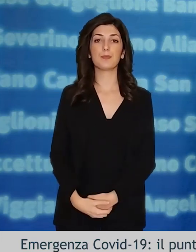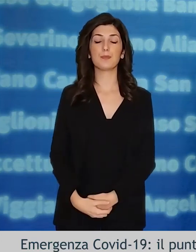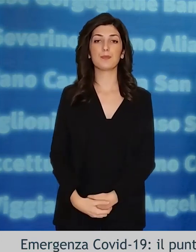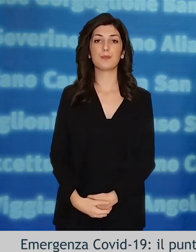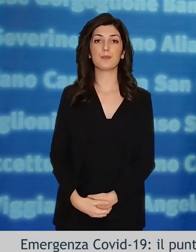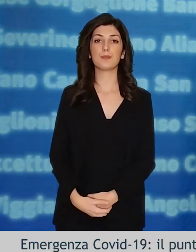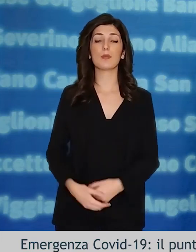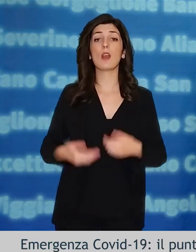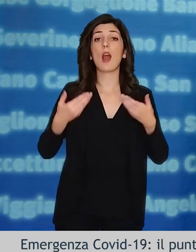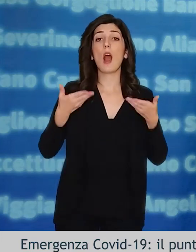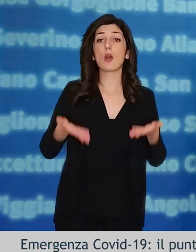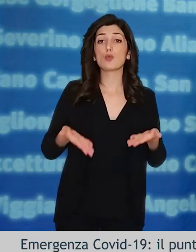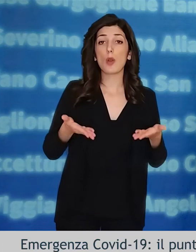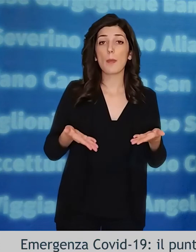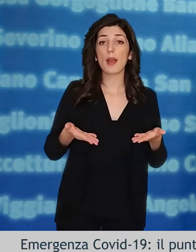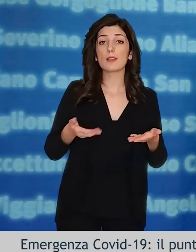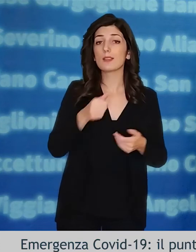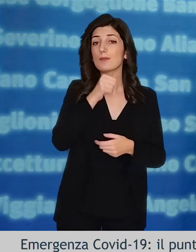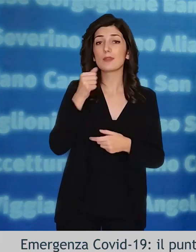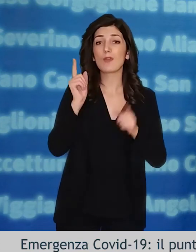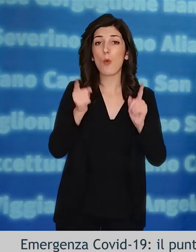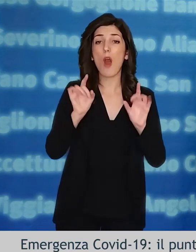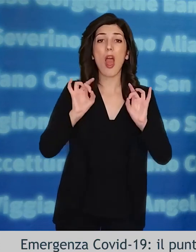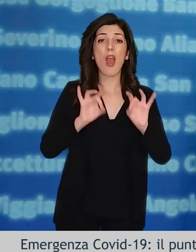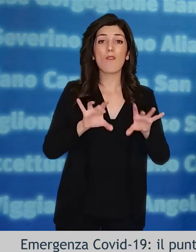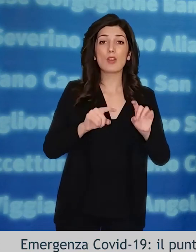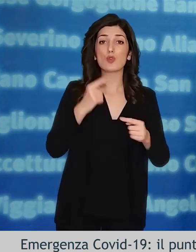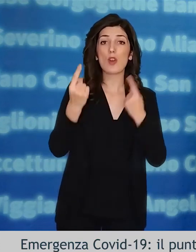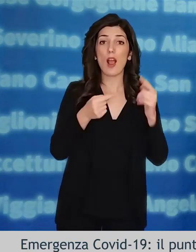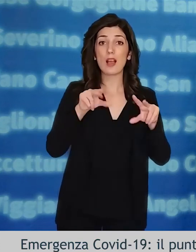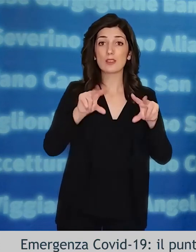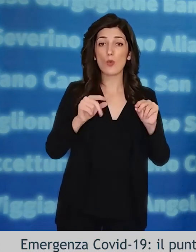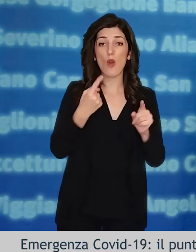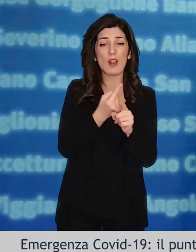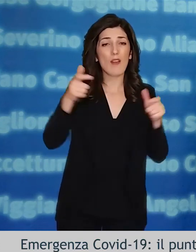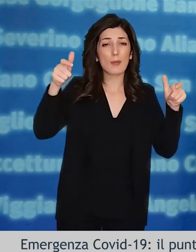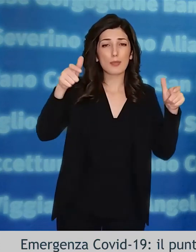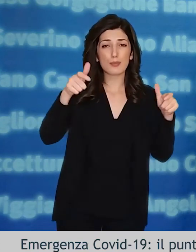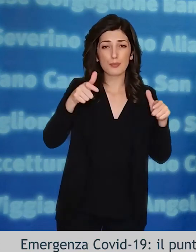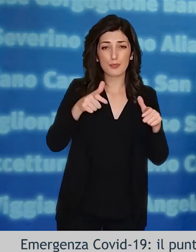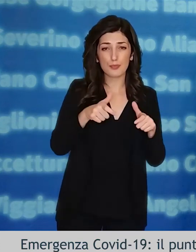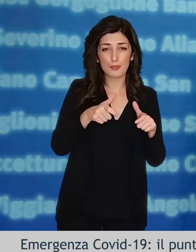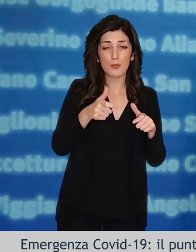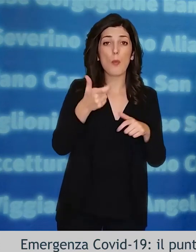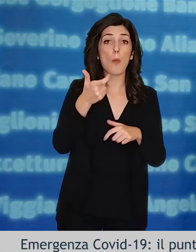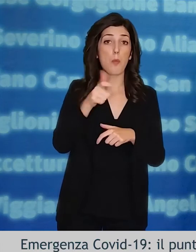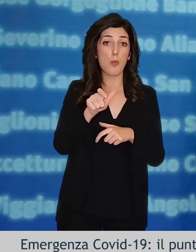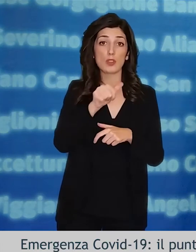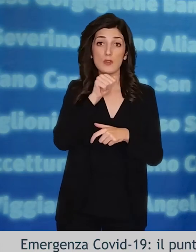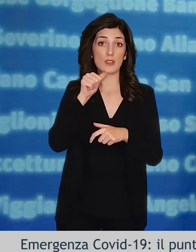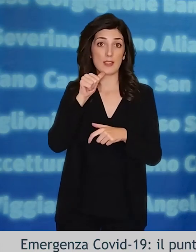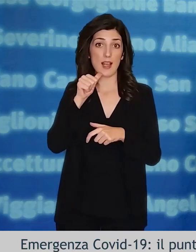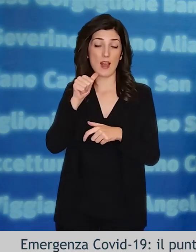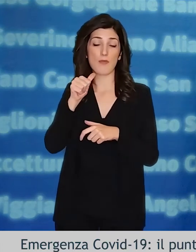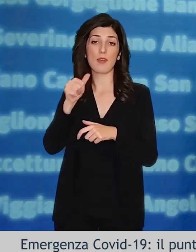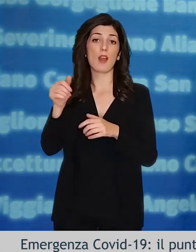ribadisce che in questo momento è prioritario ridurre il numero dei nuovi casi di infezione per alleggerire la pressione che